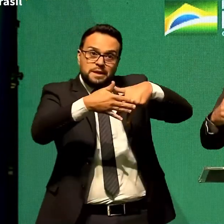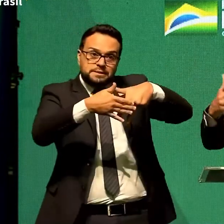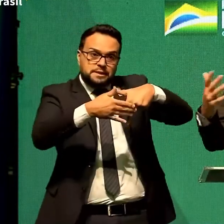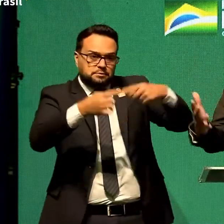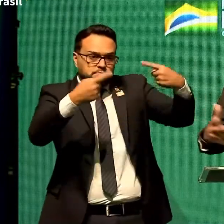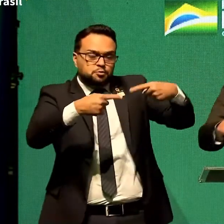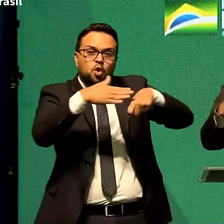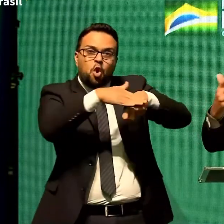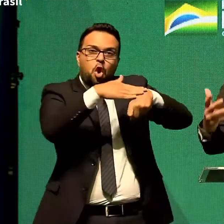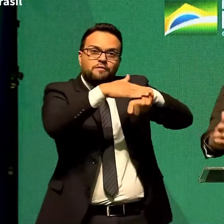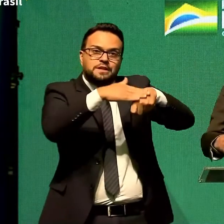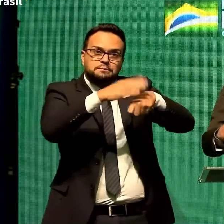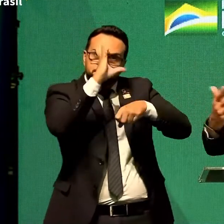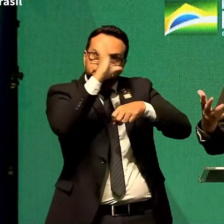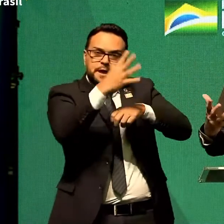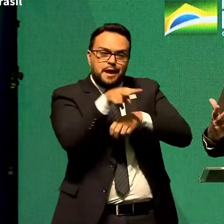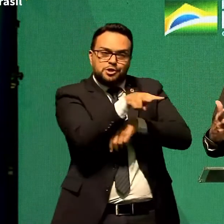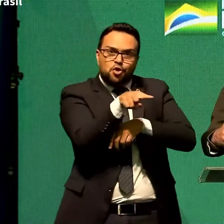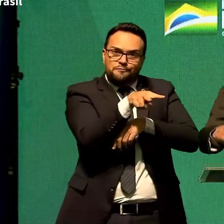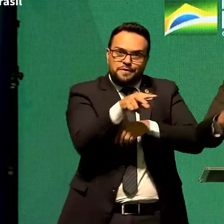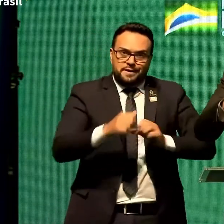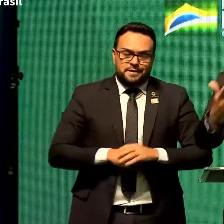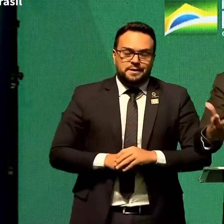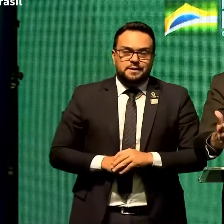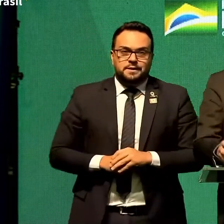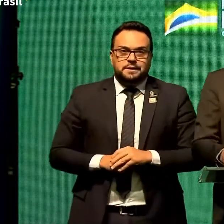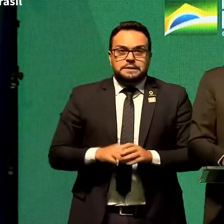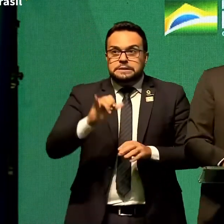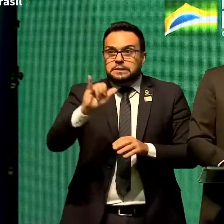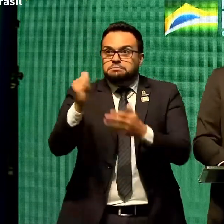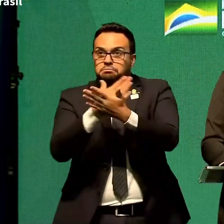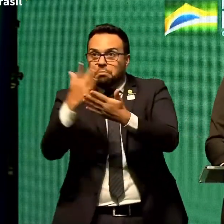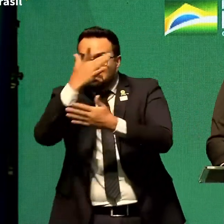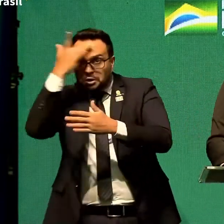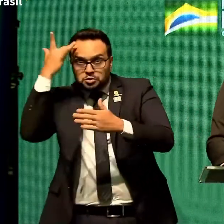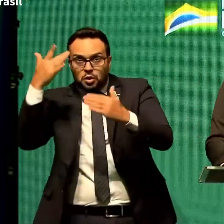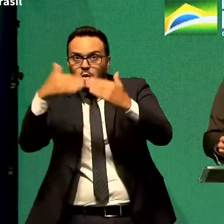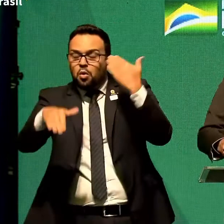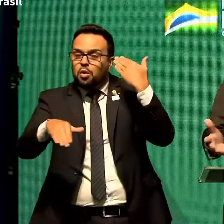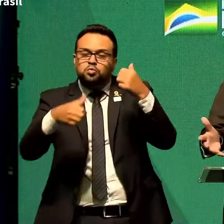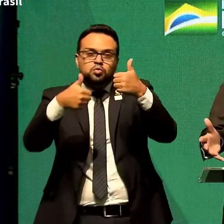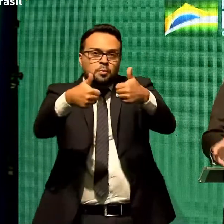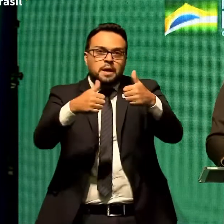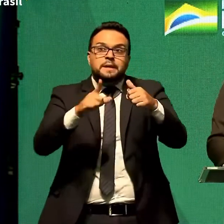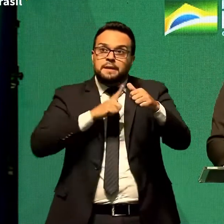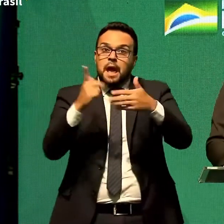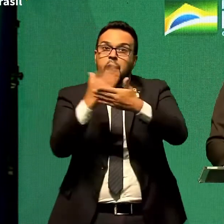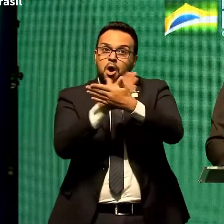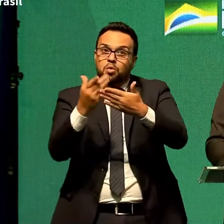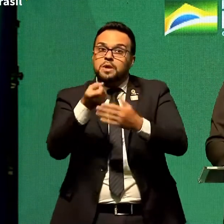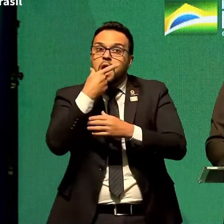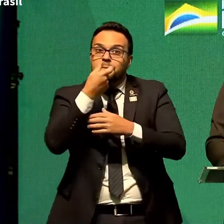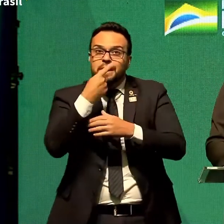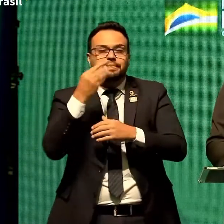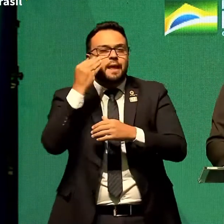Hoje, tem aparecido medicamentos ainda não comprovados. que estão sendo testados.